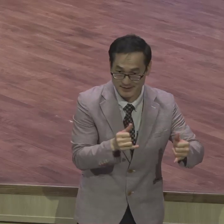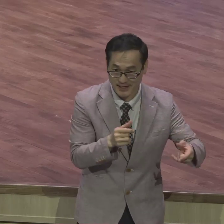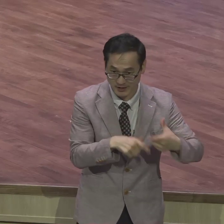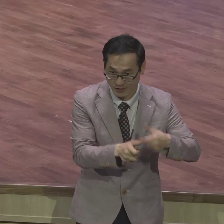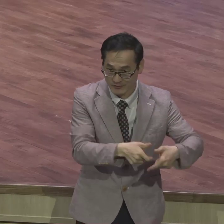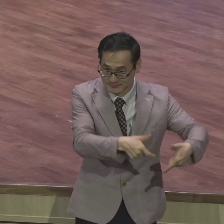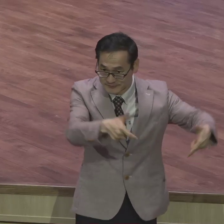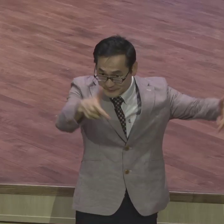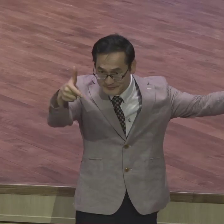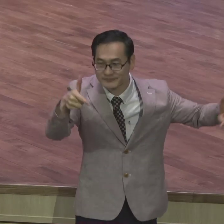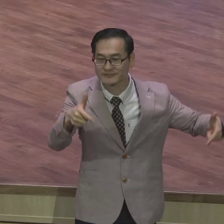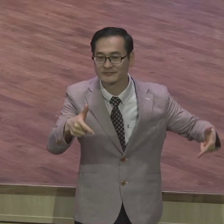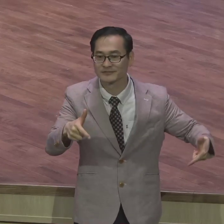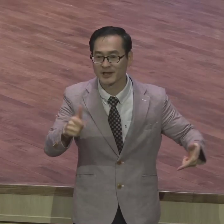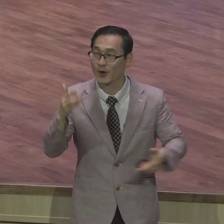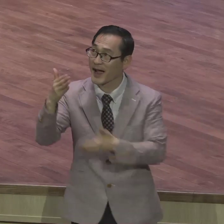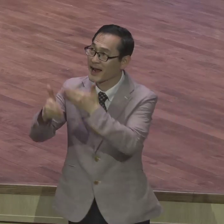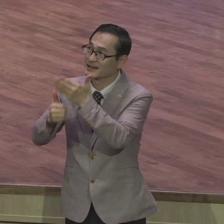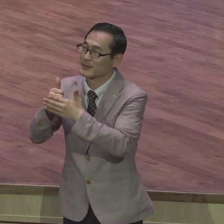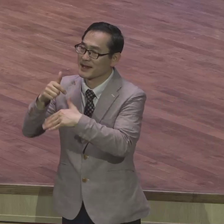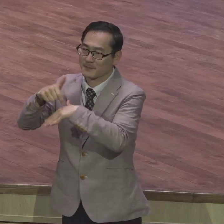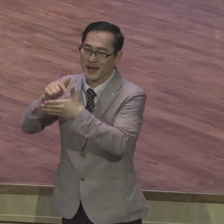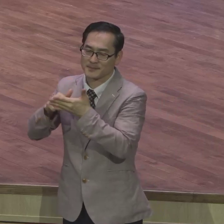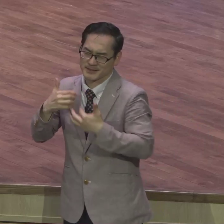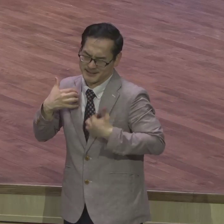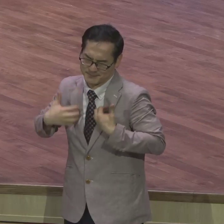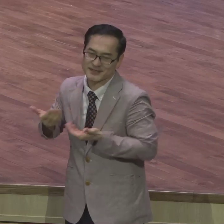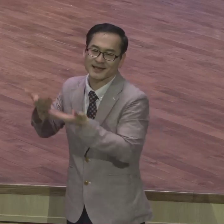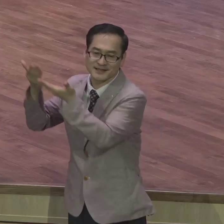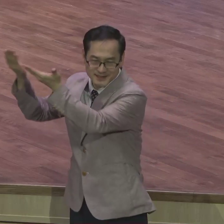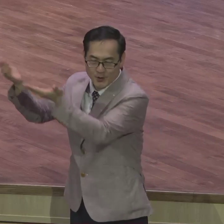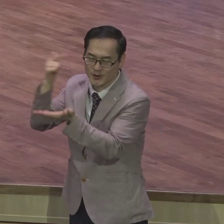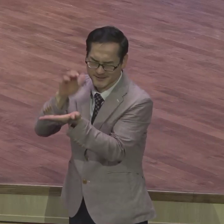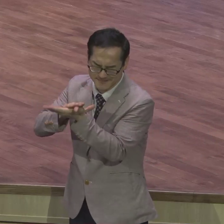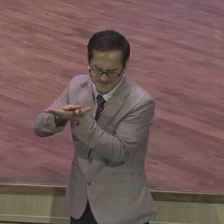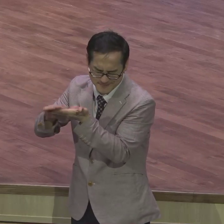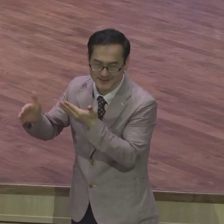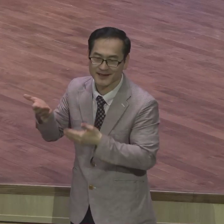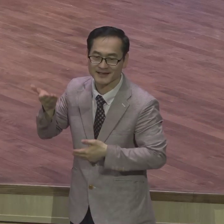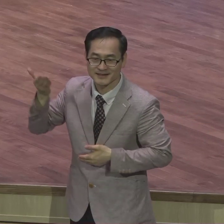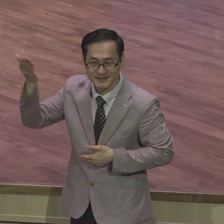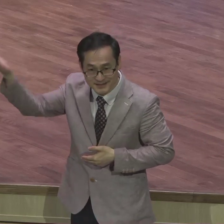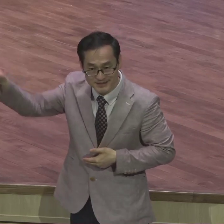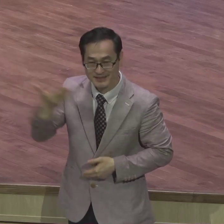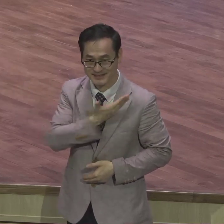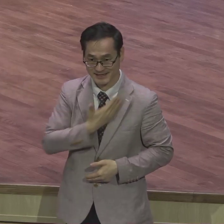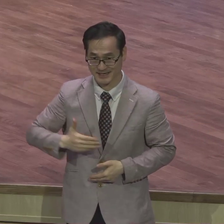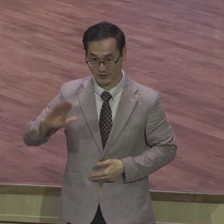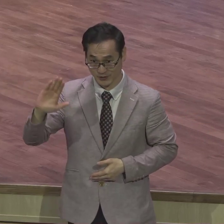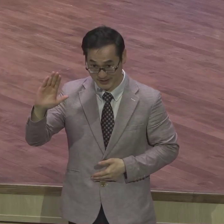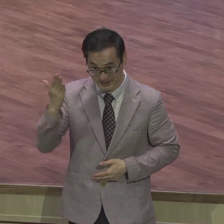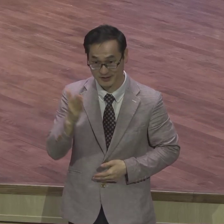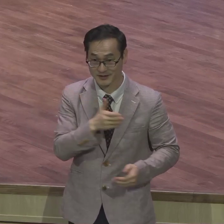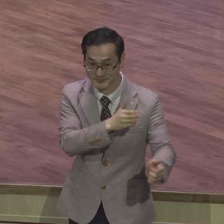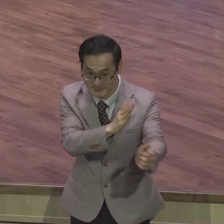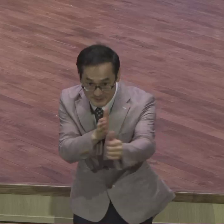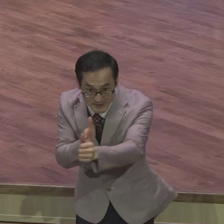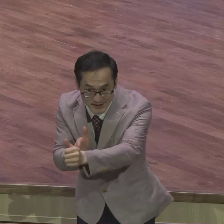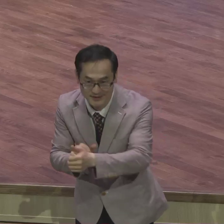하나님의 마음을 시원하게 하는 이 시대의 그리스도의 절대 제자 되시기를 제모로 축복합니다 기도합시다